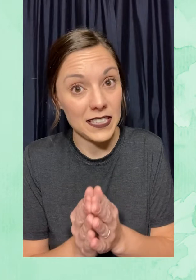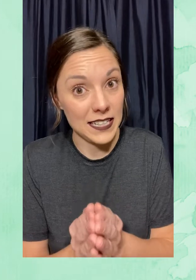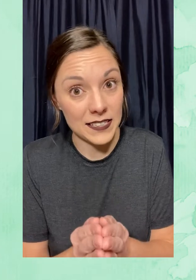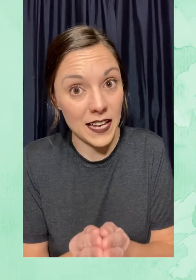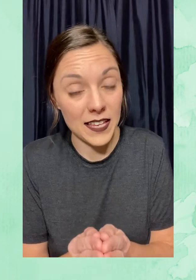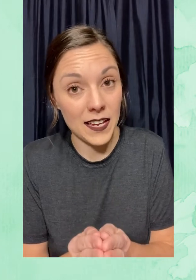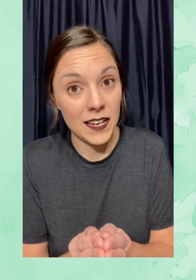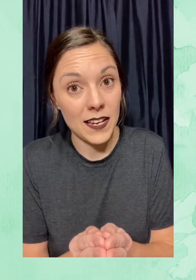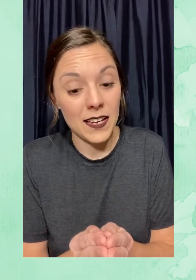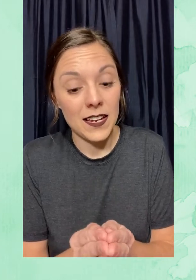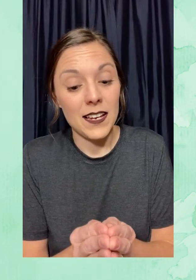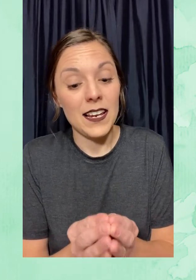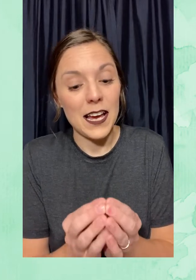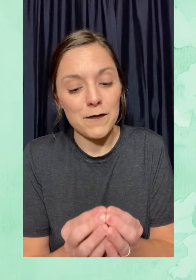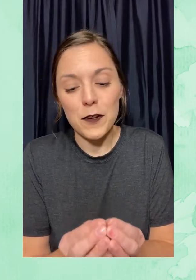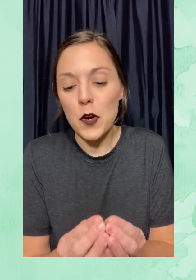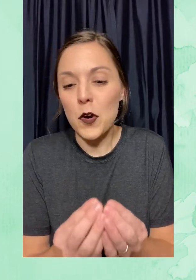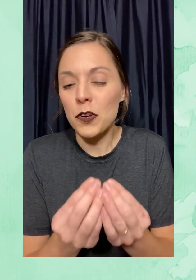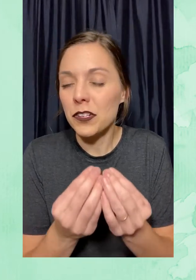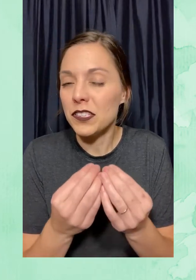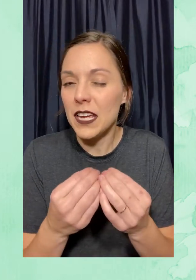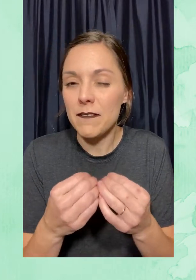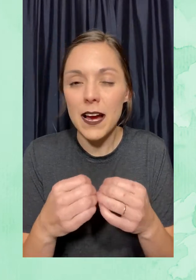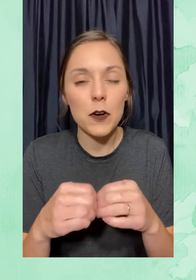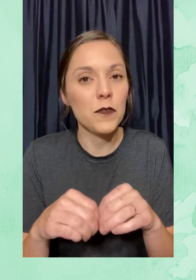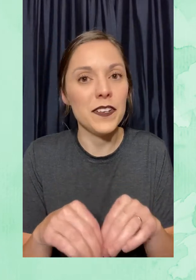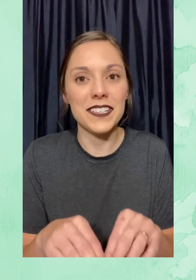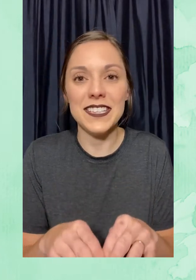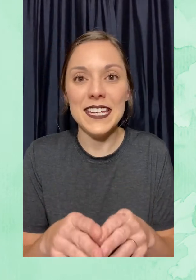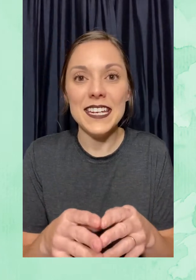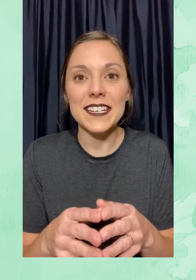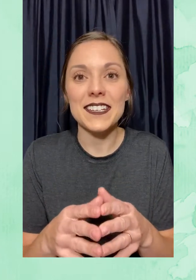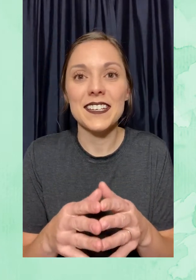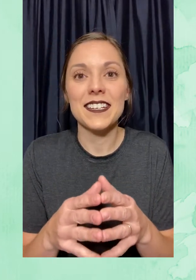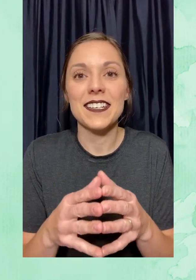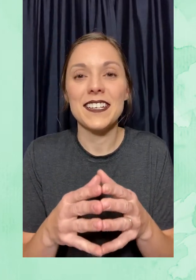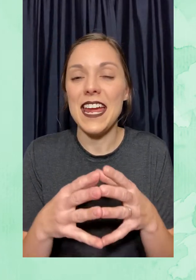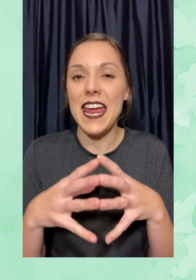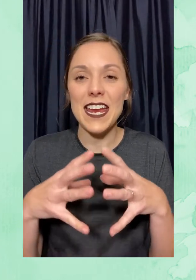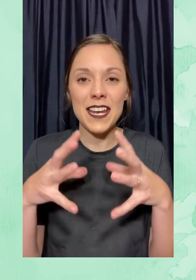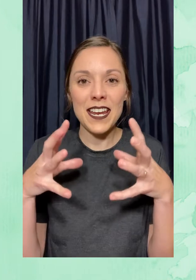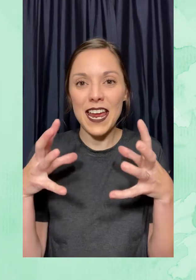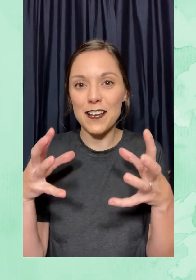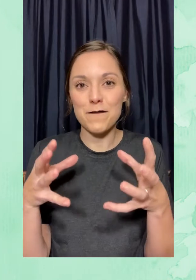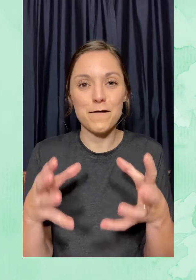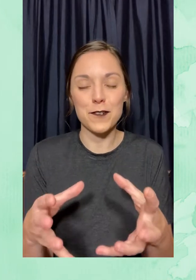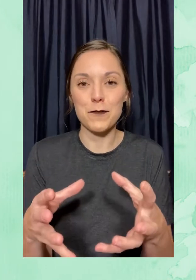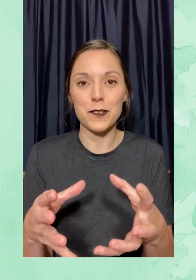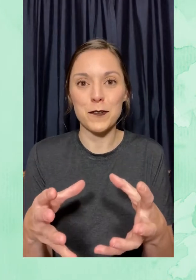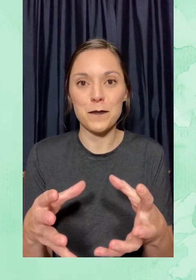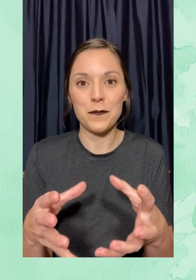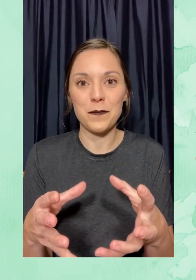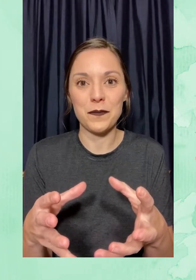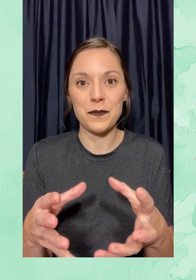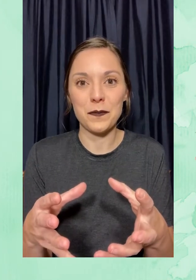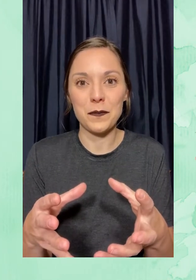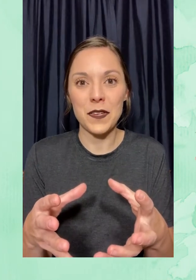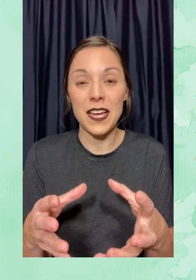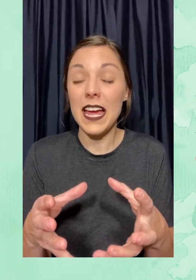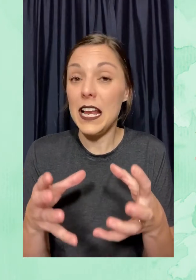fertilizada, la flor se va a convertir en el fruto.